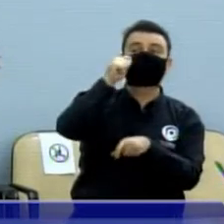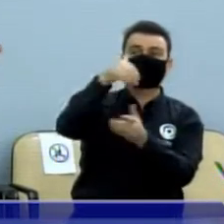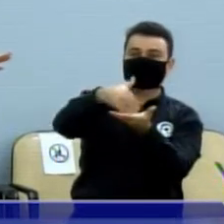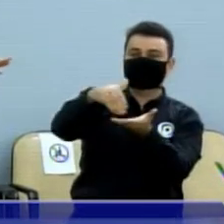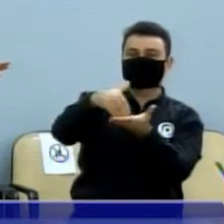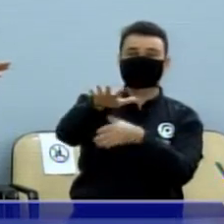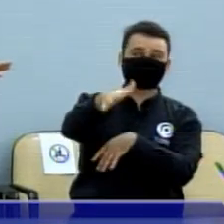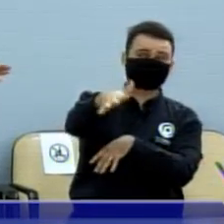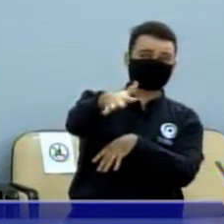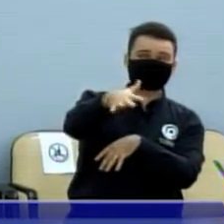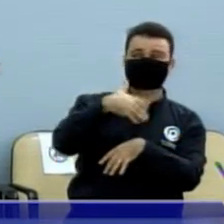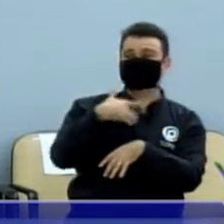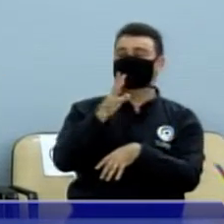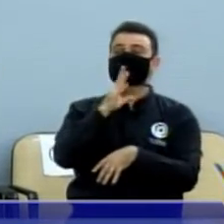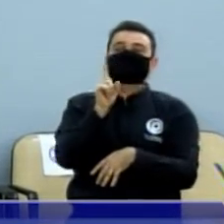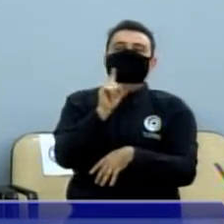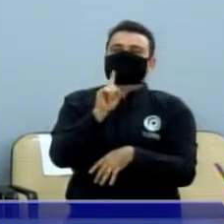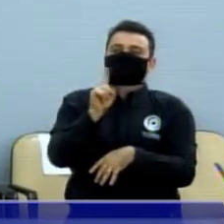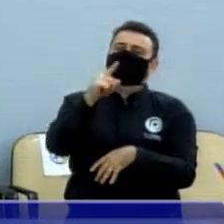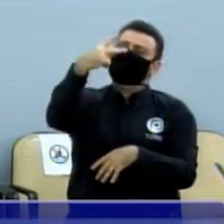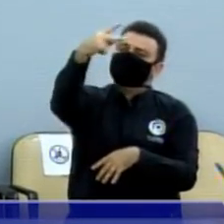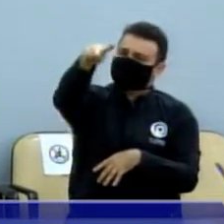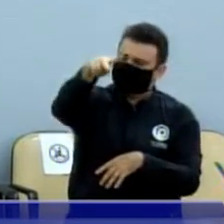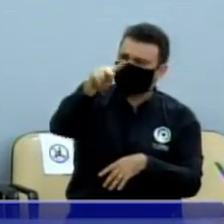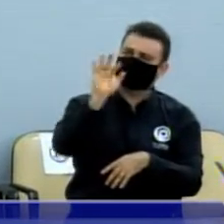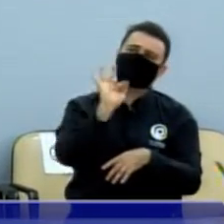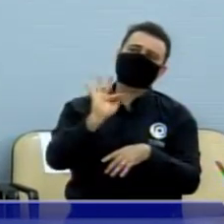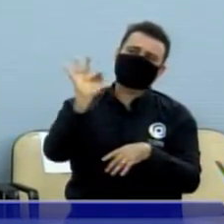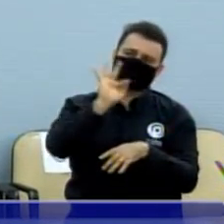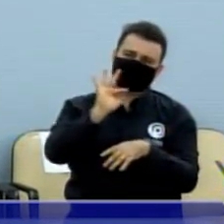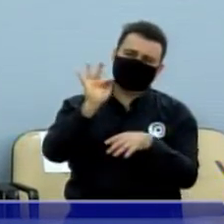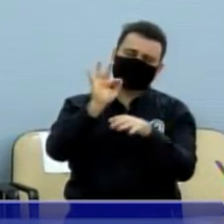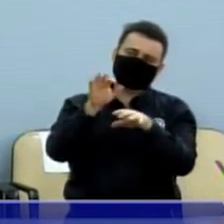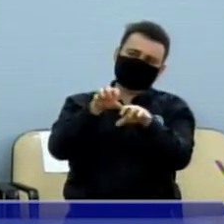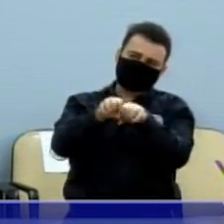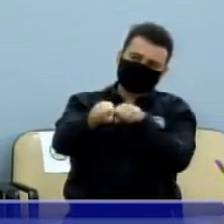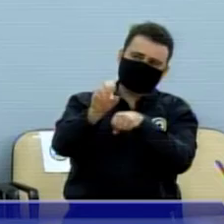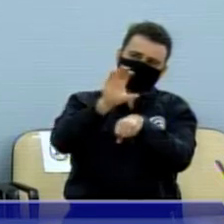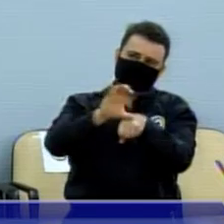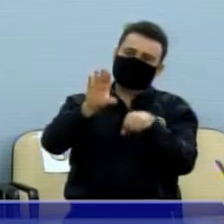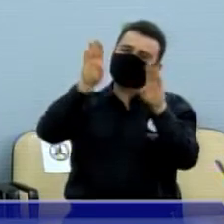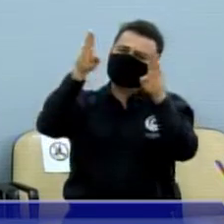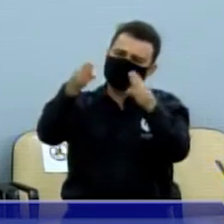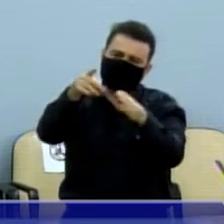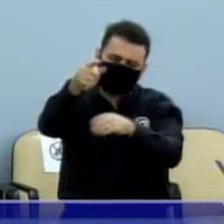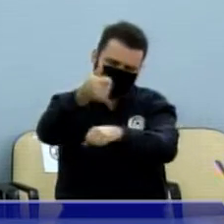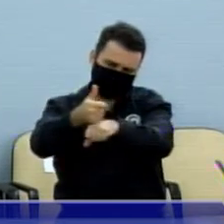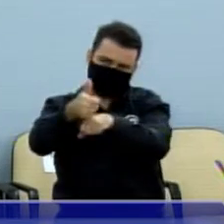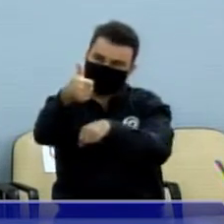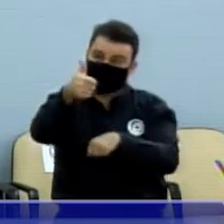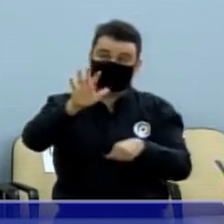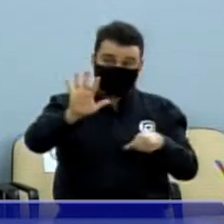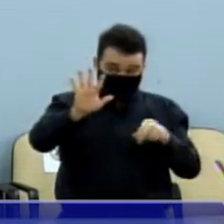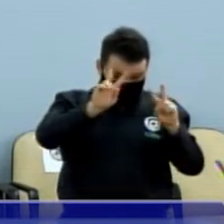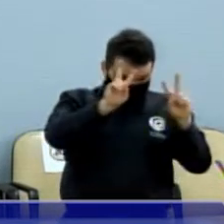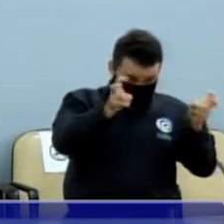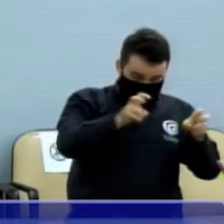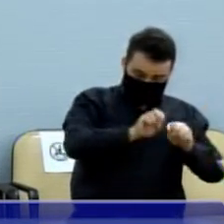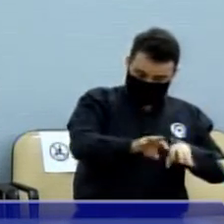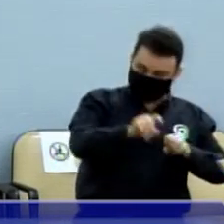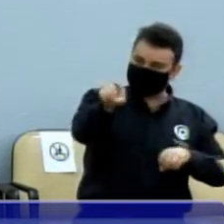ser uma boa profissional na área dela, mas de educação ela não entende absolutamente nada, não tem liderança